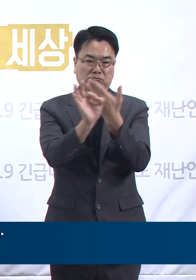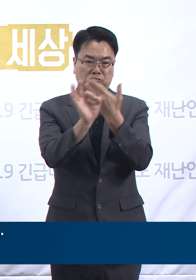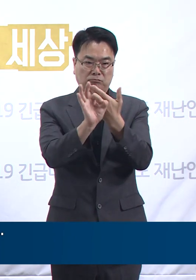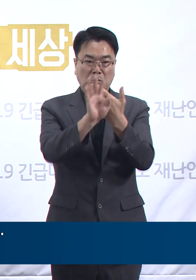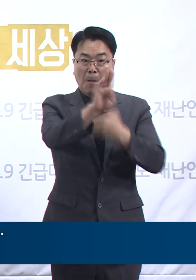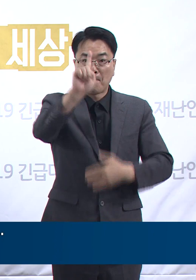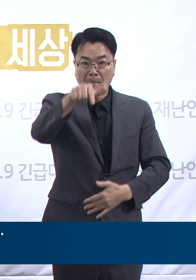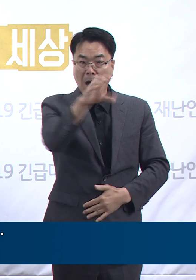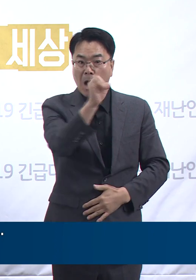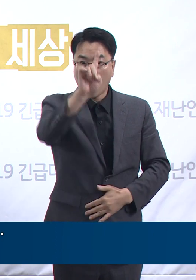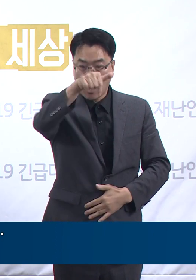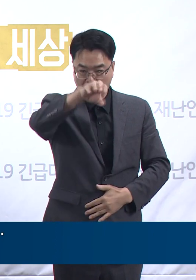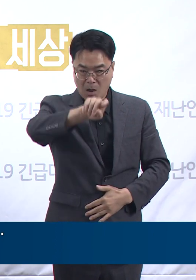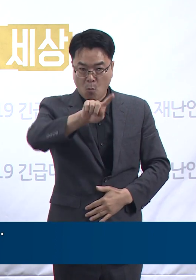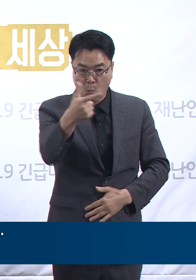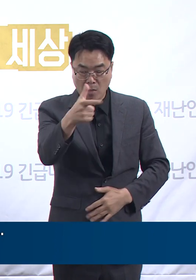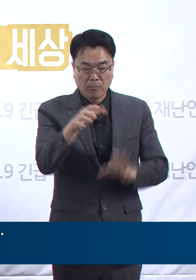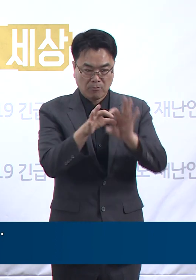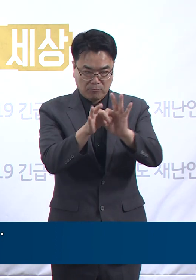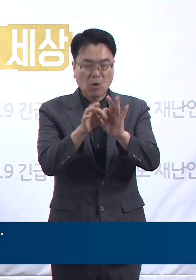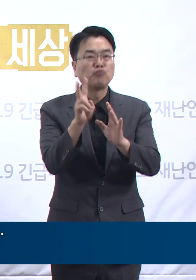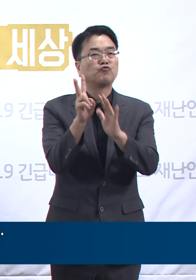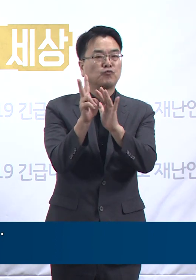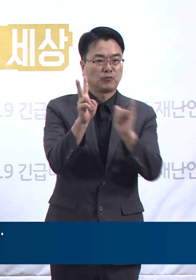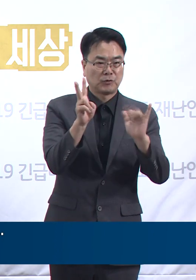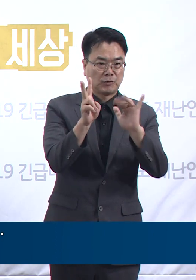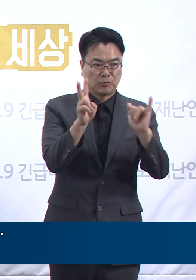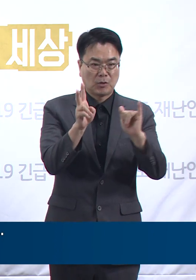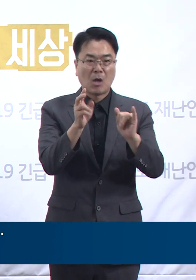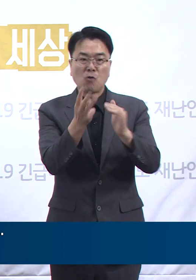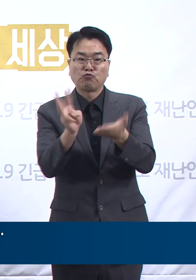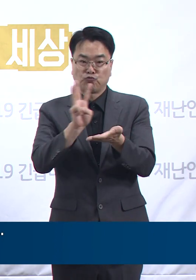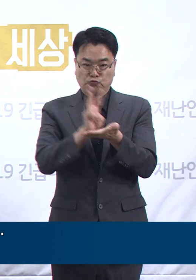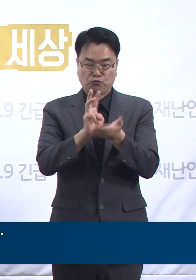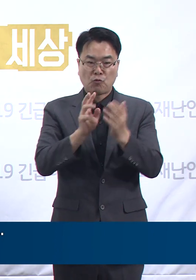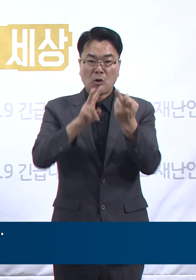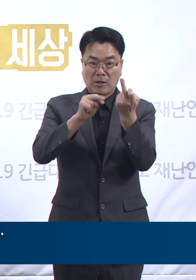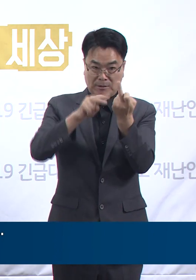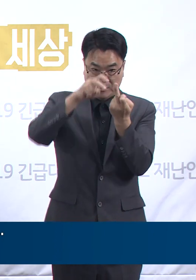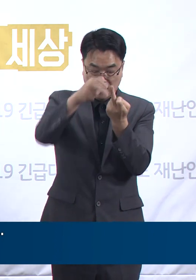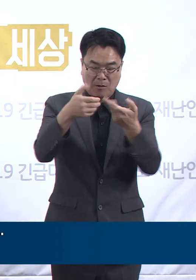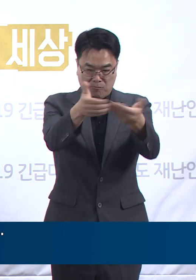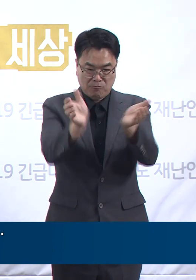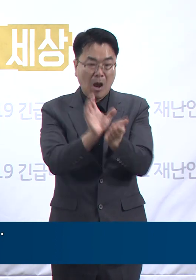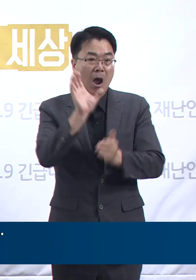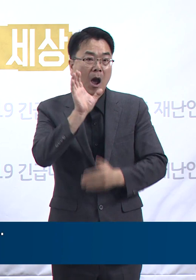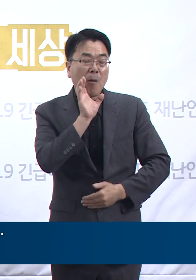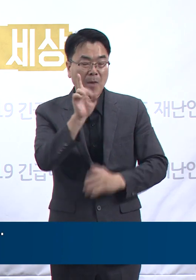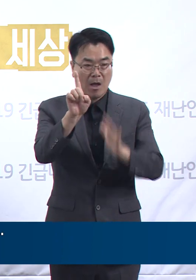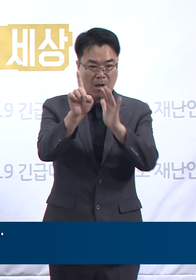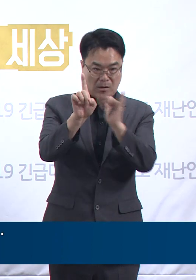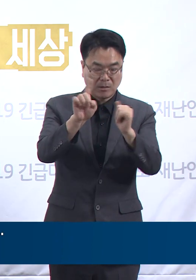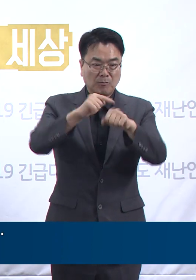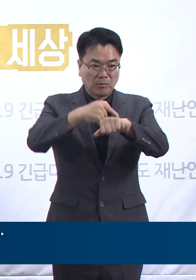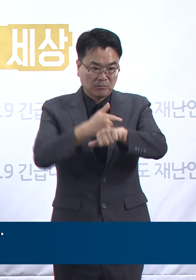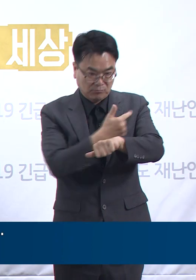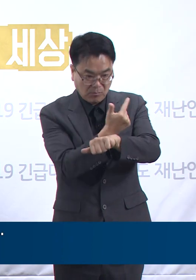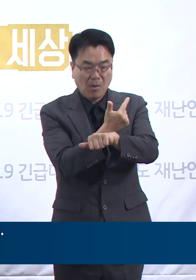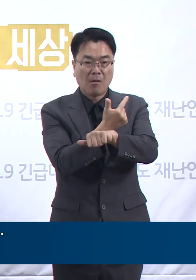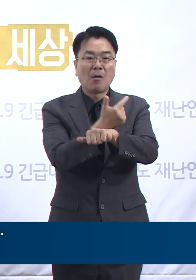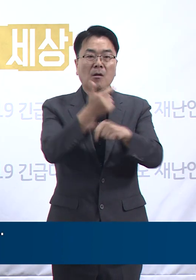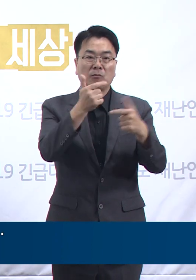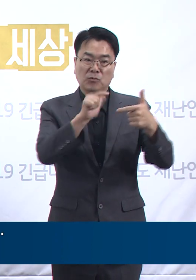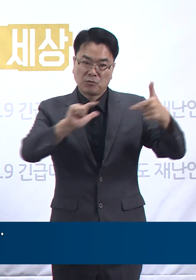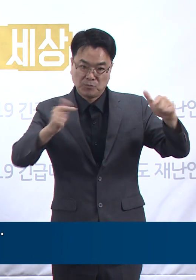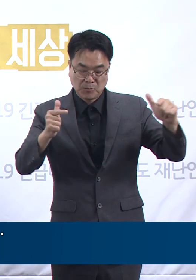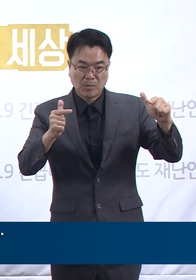수도권 산악모임카페 관련 1명, 이천시 노인주간보호센터 관련 1명, 광명시 나눔 놀이터 관련 1명,